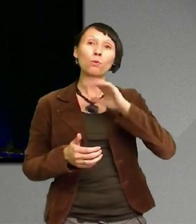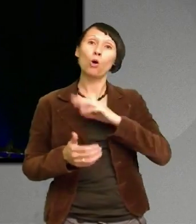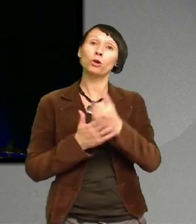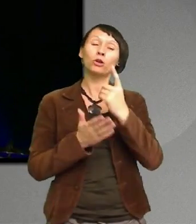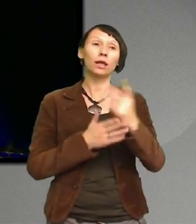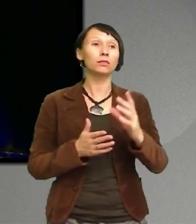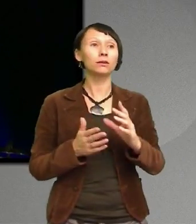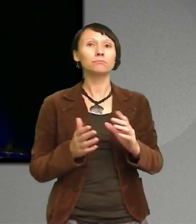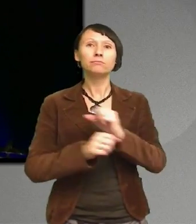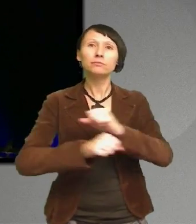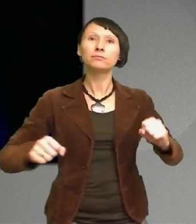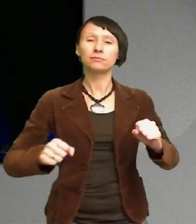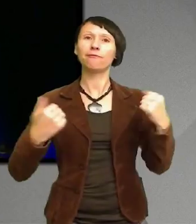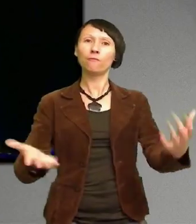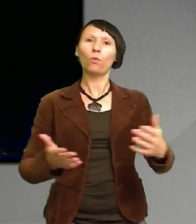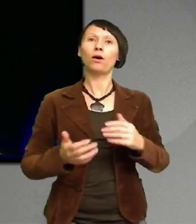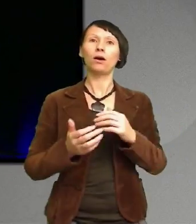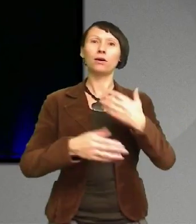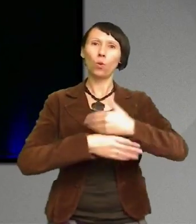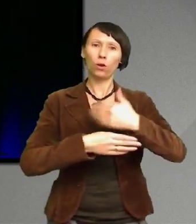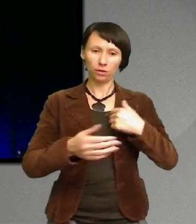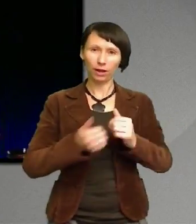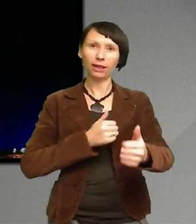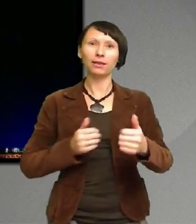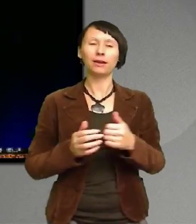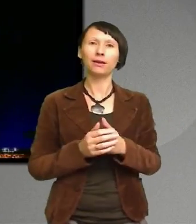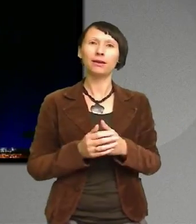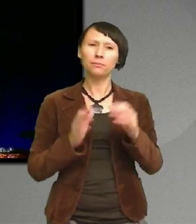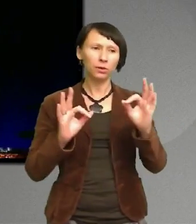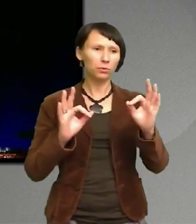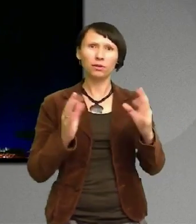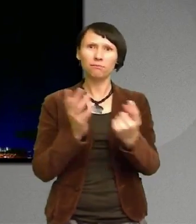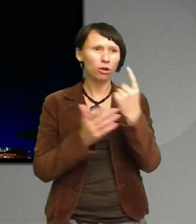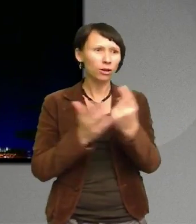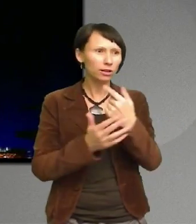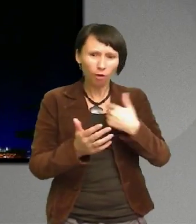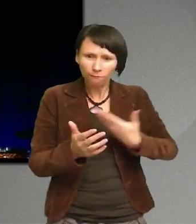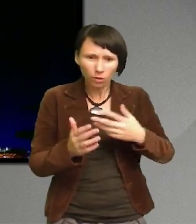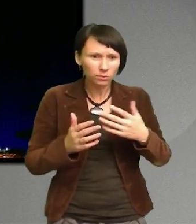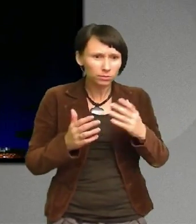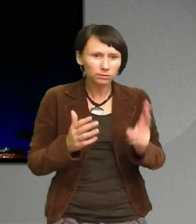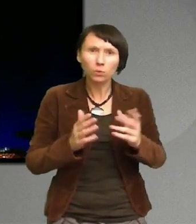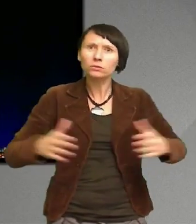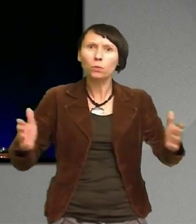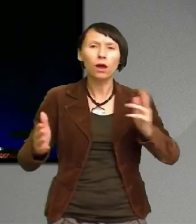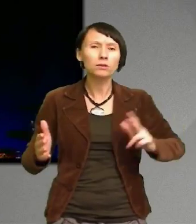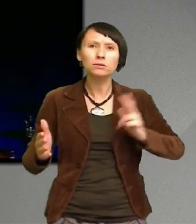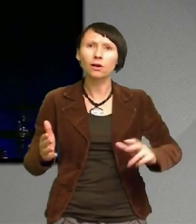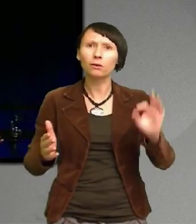organisation låta mig som ung och erfaren ta ett sådant stort ansvar Behöver man inte